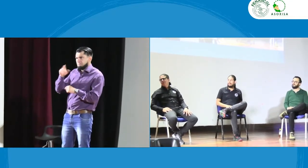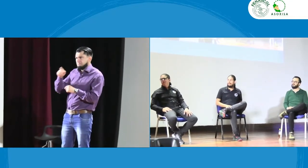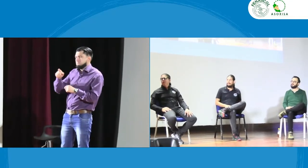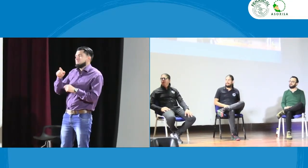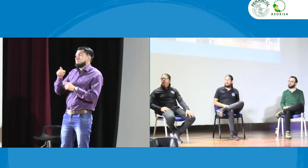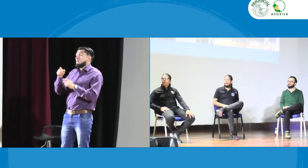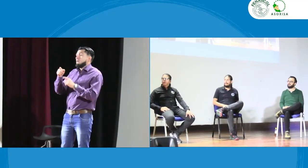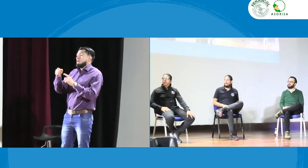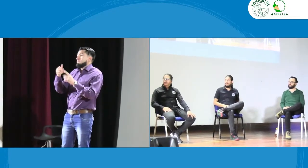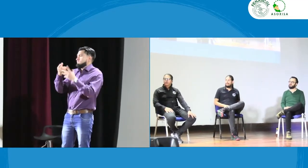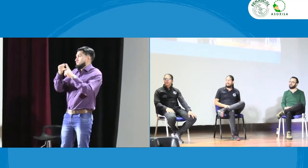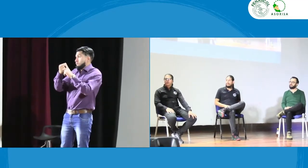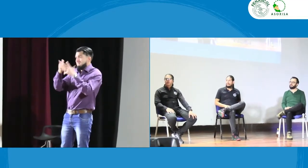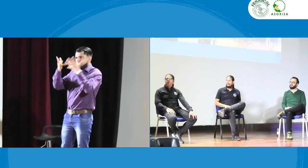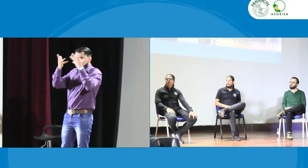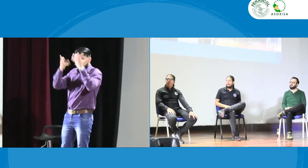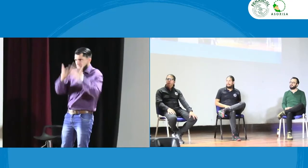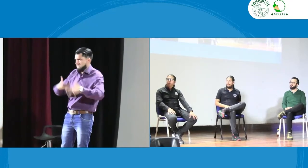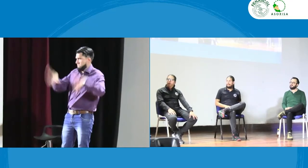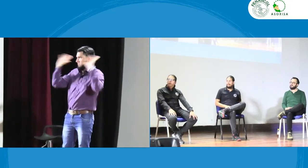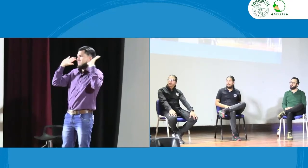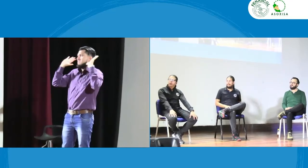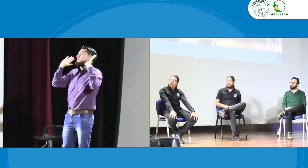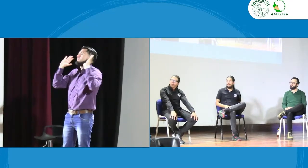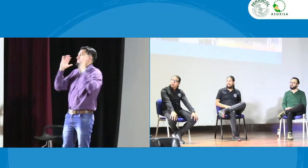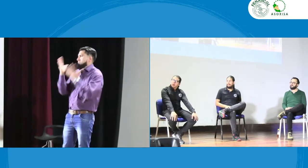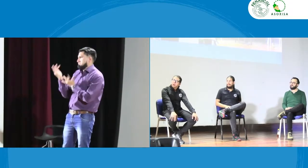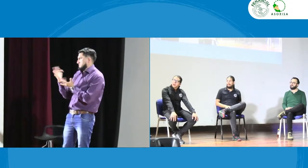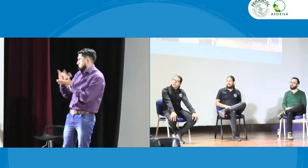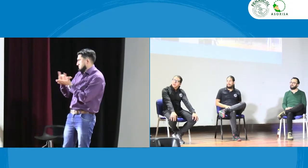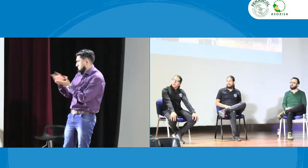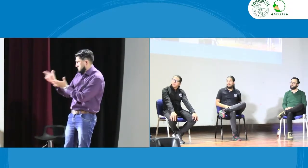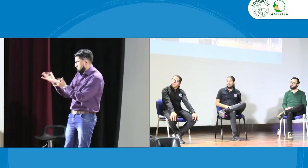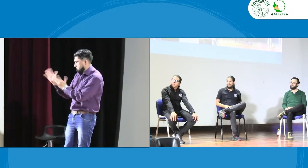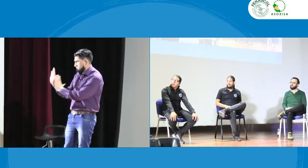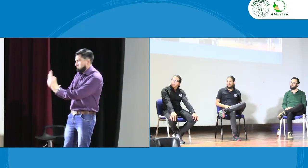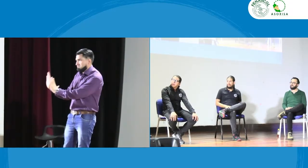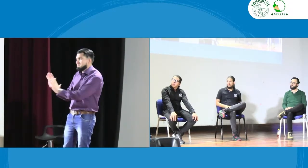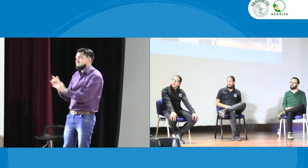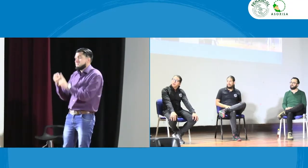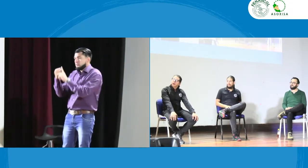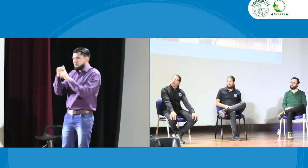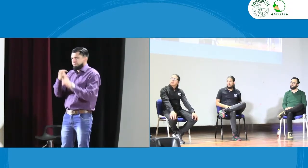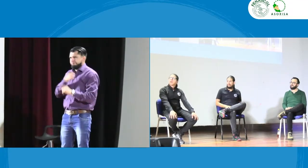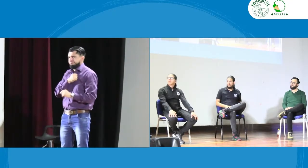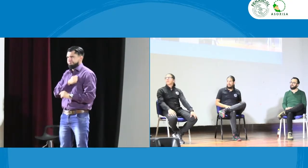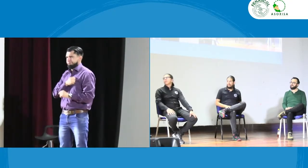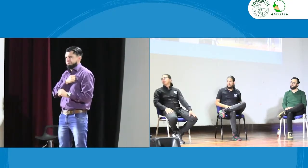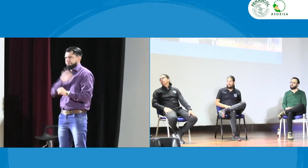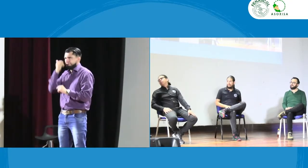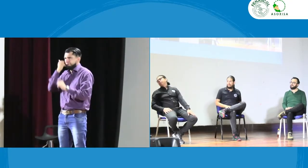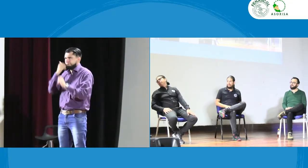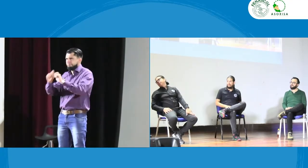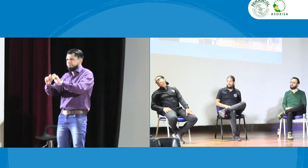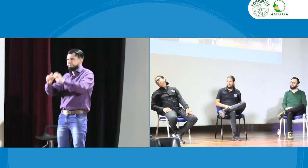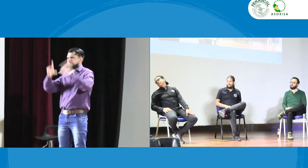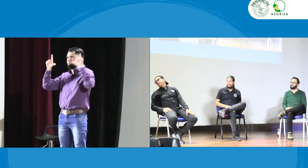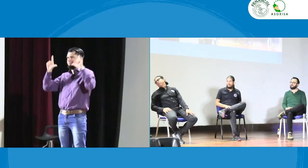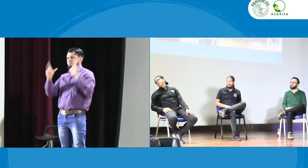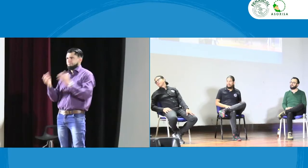está Lina Yance con nosotros con eso terminamos las preguntas de Zoom e iremos con